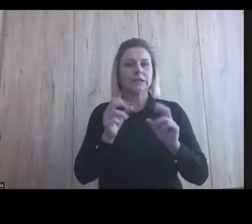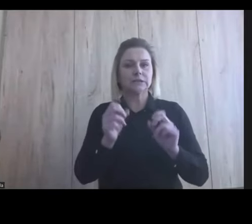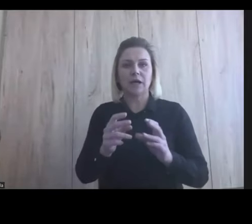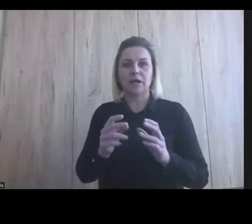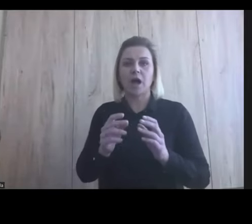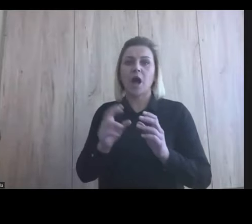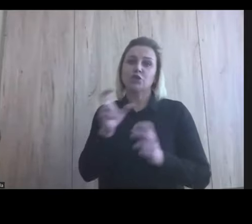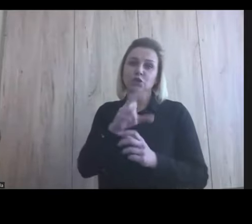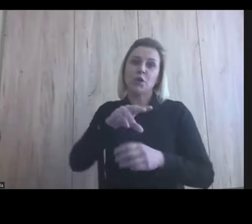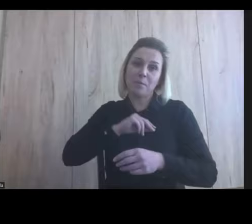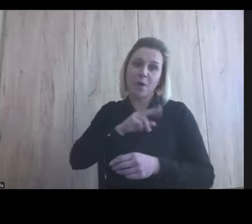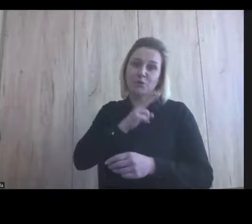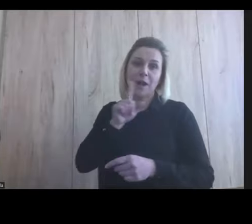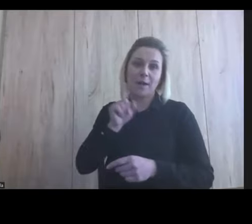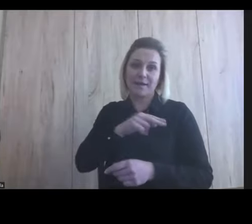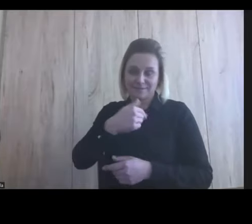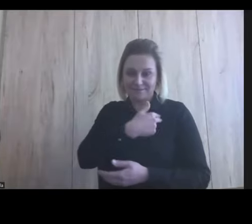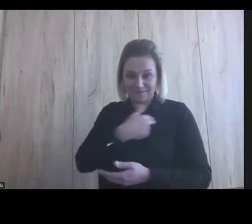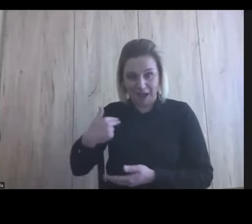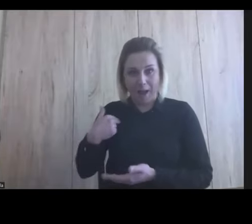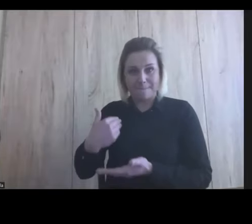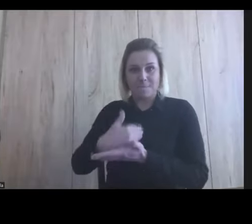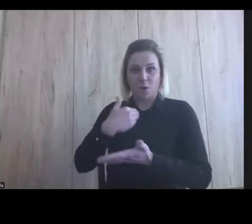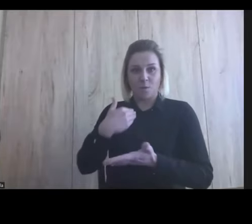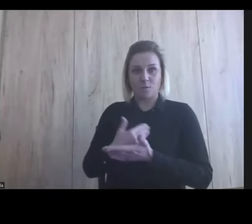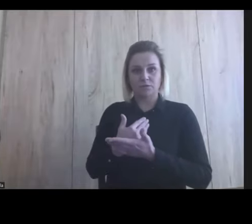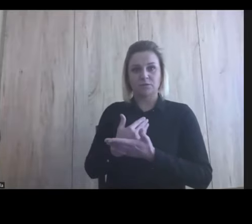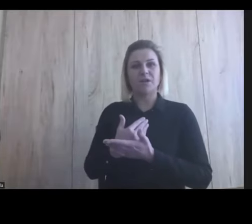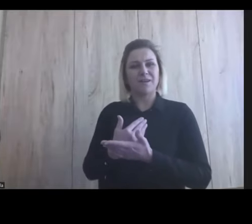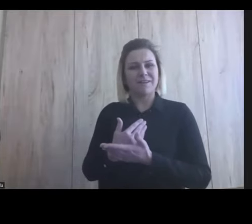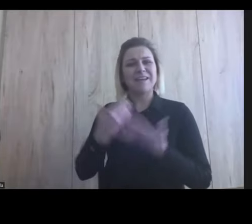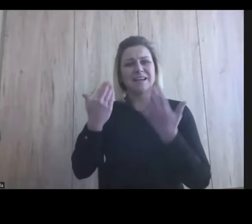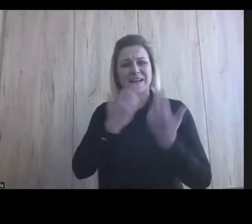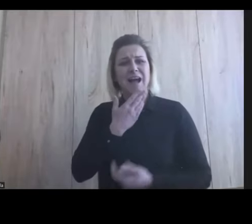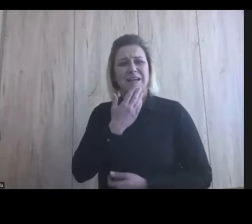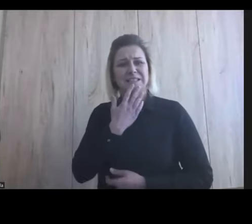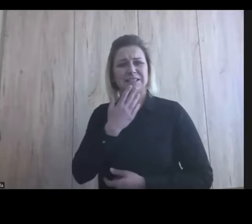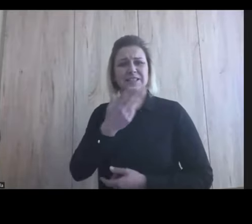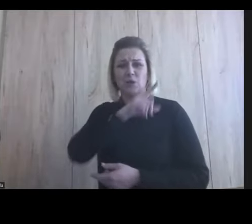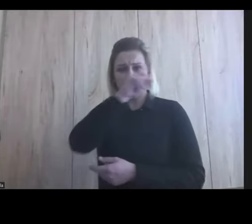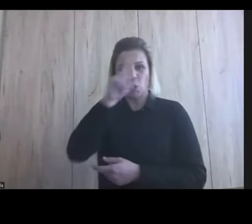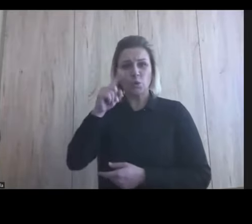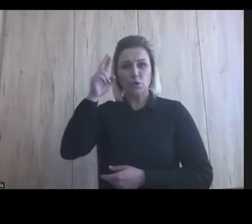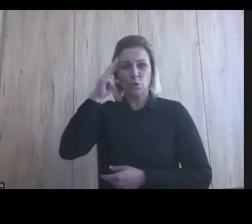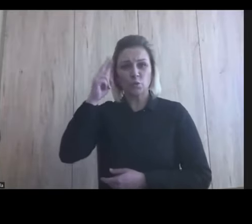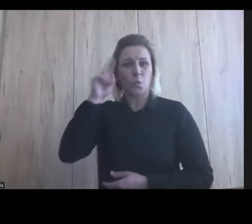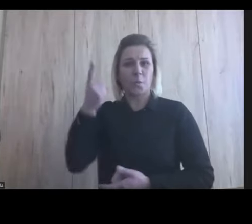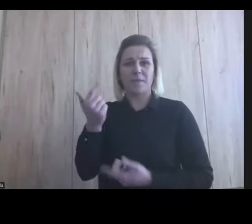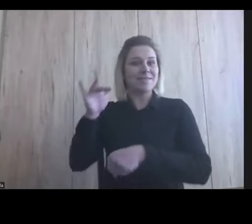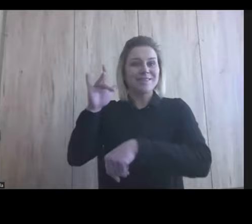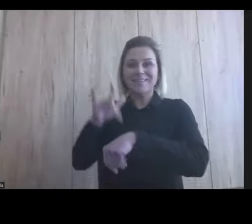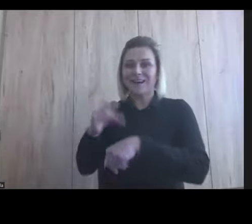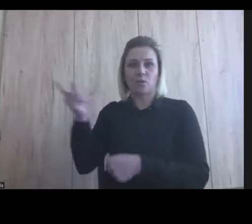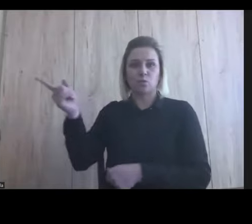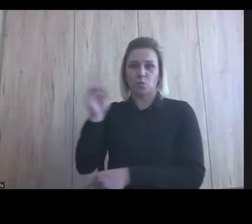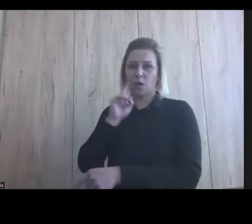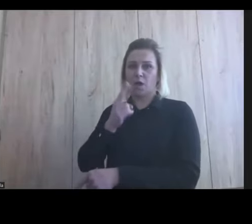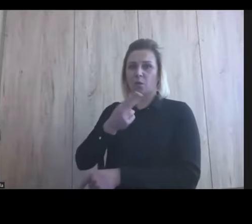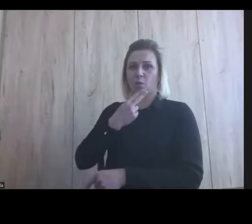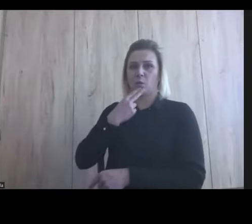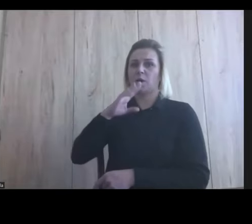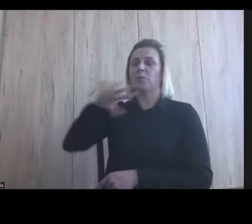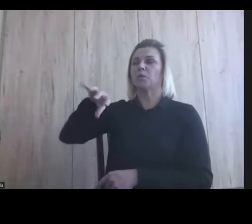mógłby nam pan pomóc, nie? Okej, dobrze, chciałbym, żeby to ludzie rozumieli, chciałbym, żebyśmy nie traktowali głuchych jako taką grupę